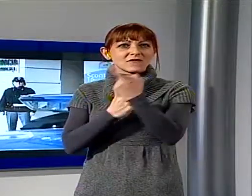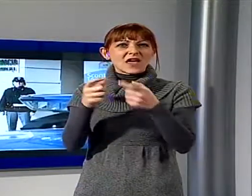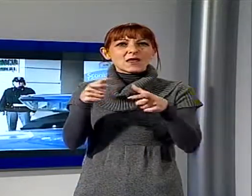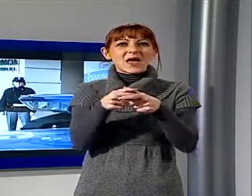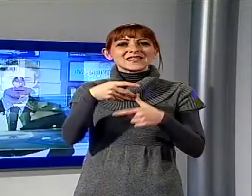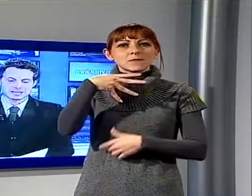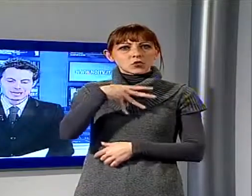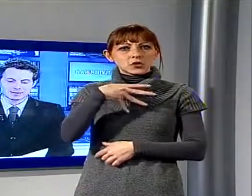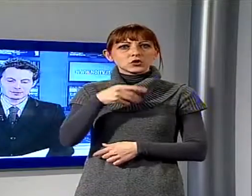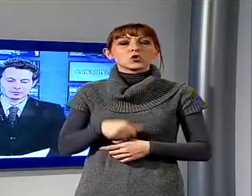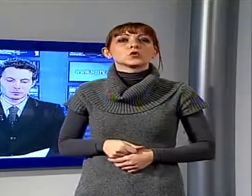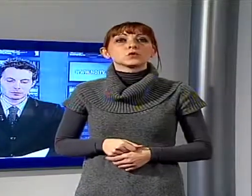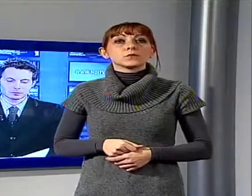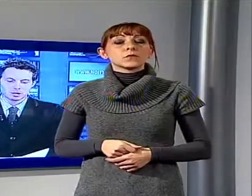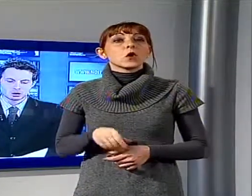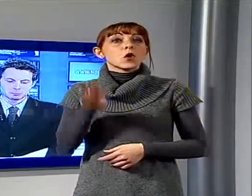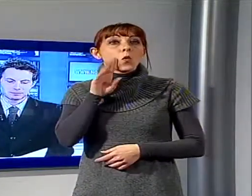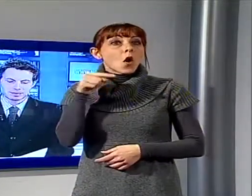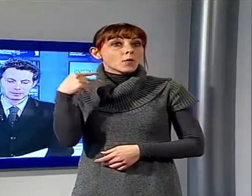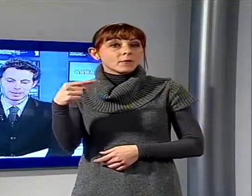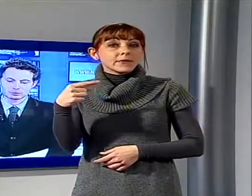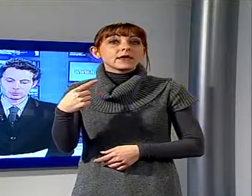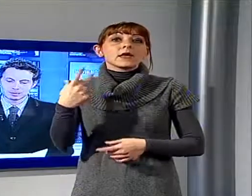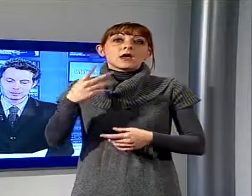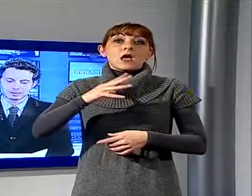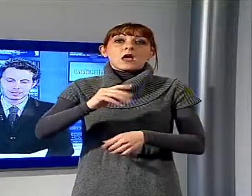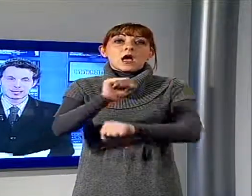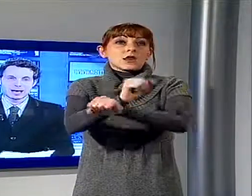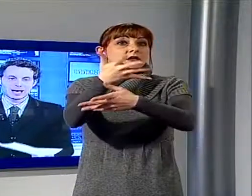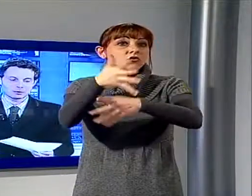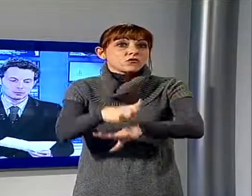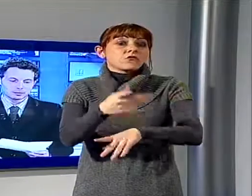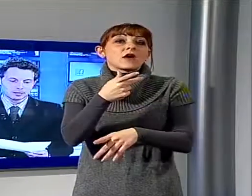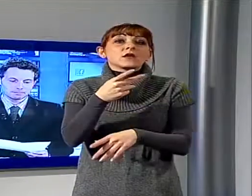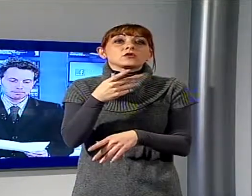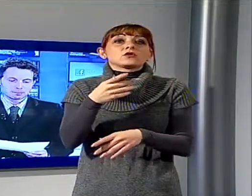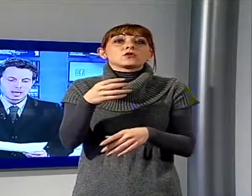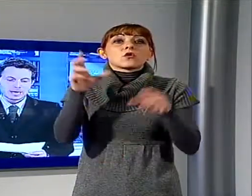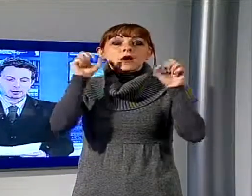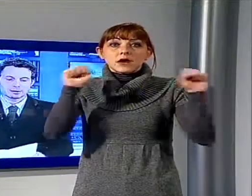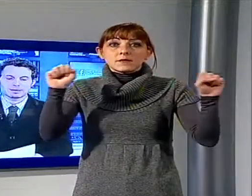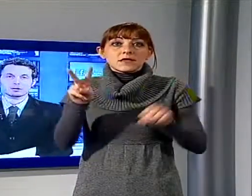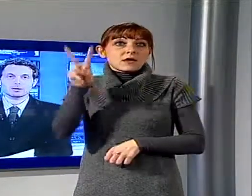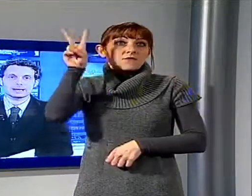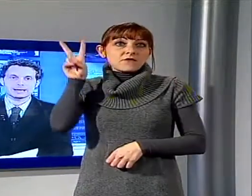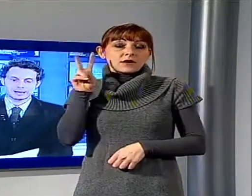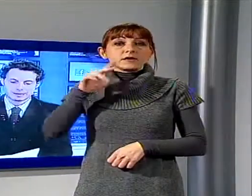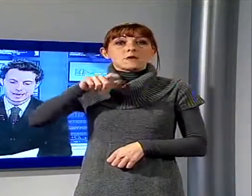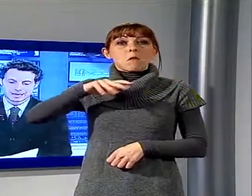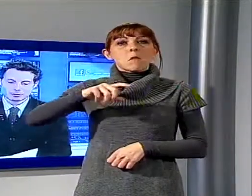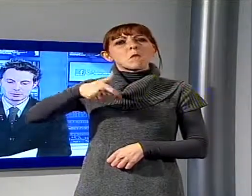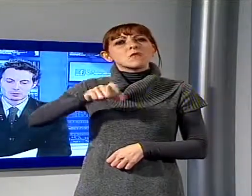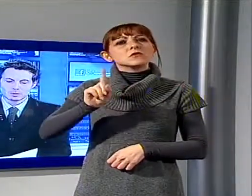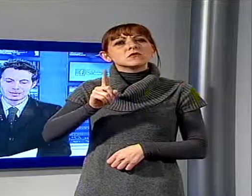arrestato dai carabinieri venerdì scorso dopo aver rapinato una tabaccheria ai ronchi. E ancora per la cronaca, i